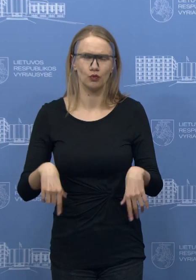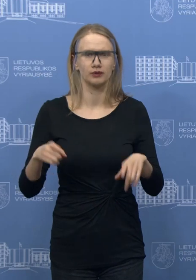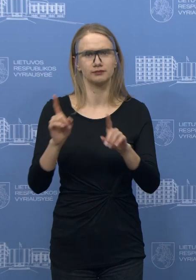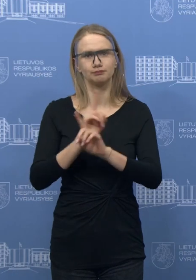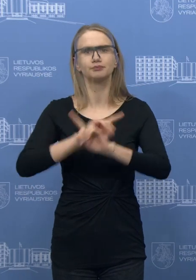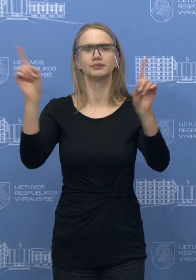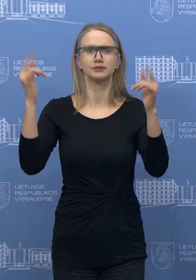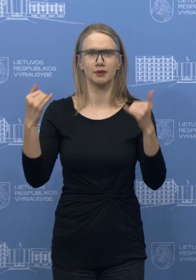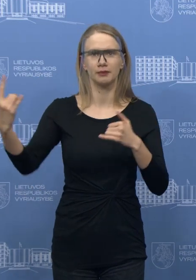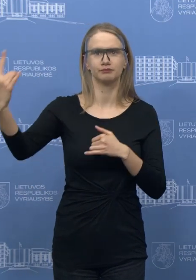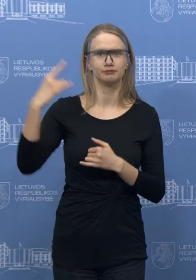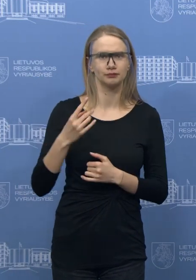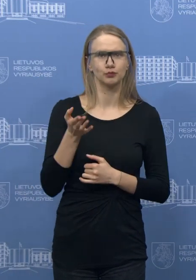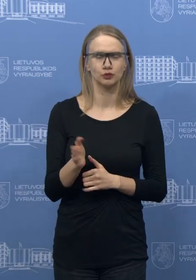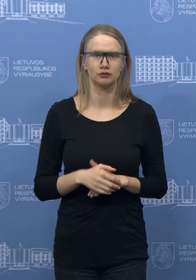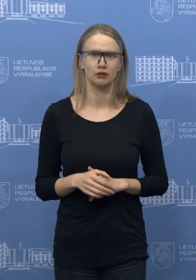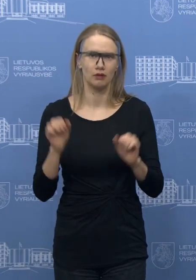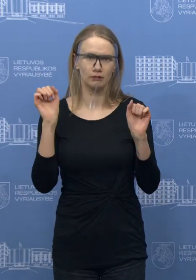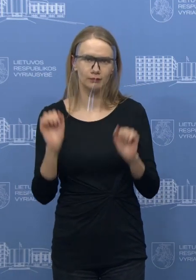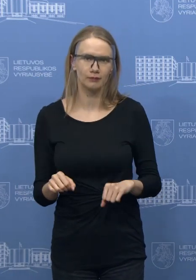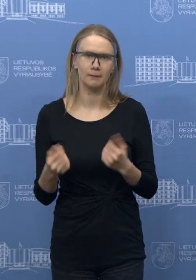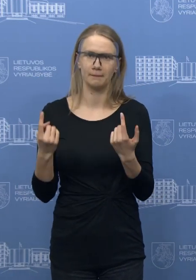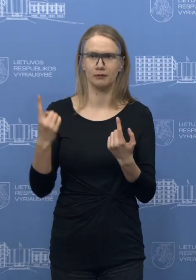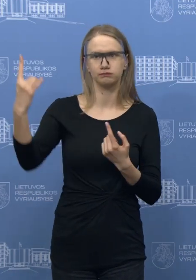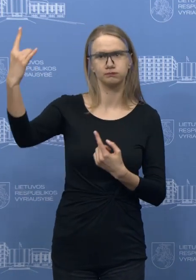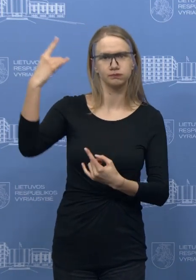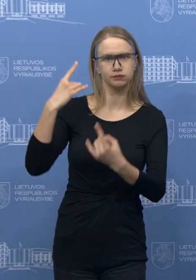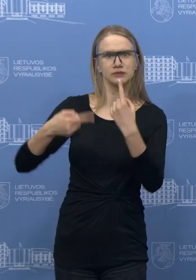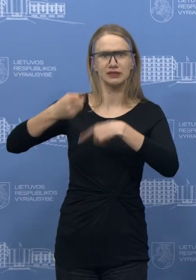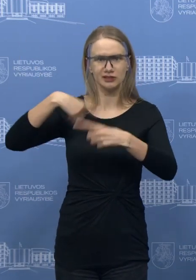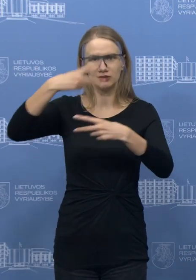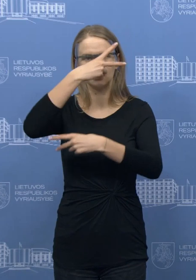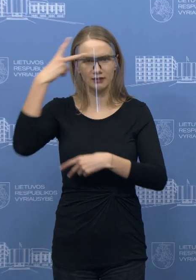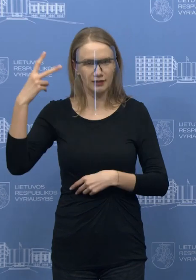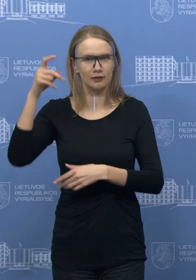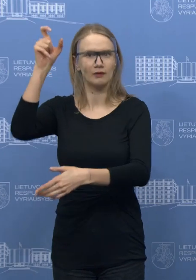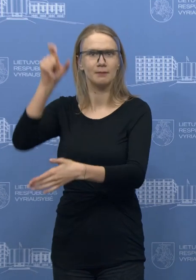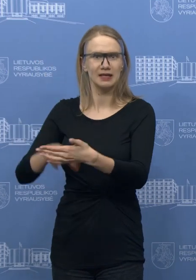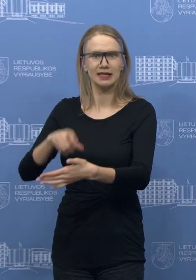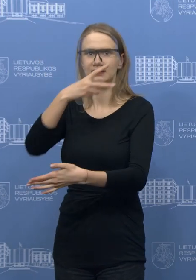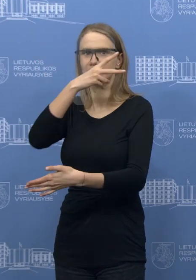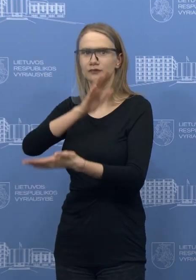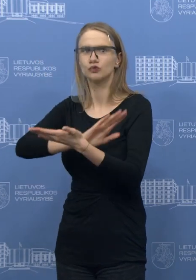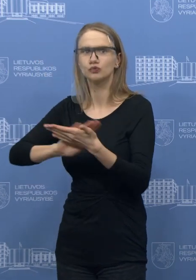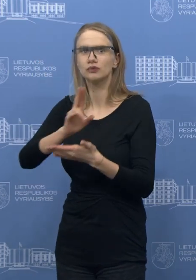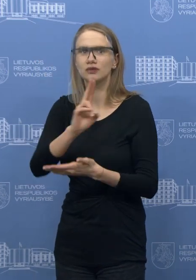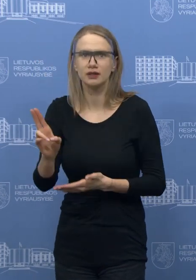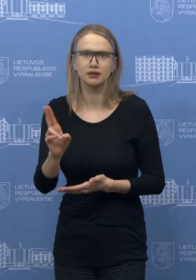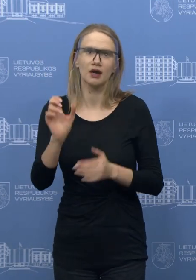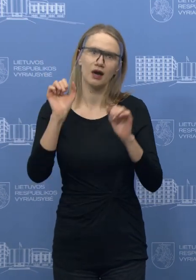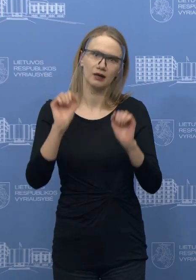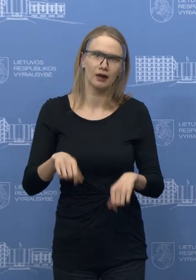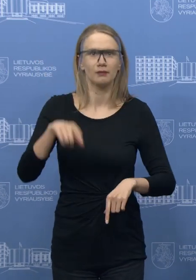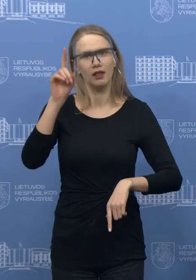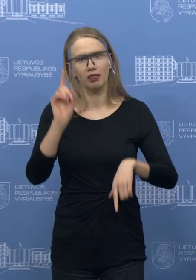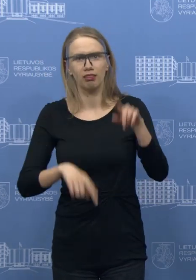skrydžiams. Ar tai galimi tik tai pavieni repatriaciniai skrydžiai, ar tai vis dėlto galimi ir labai, labai reti, bet vis dėlto